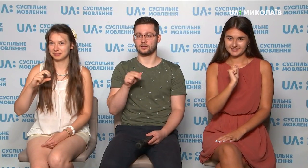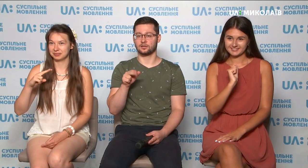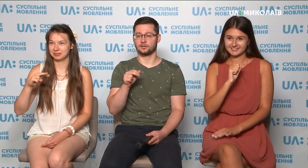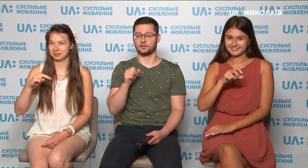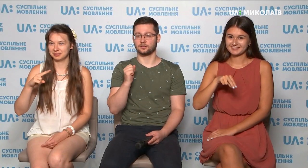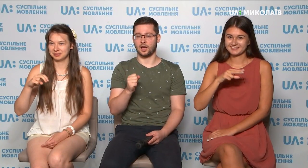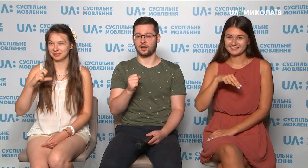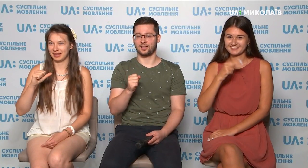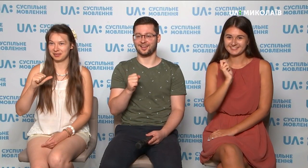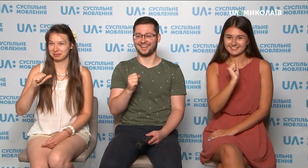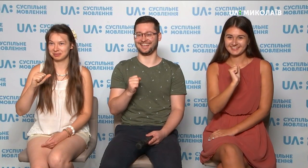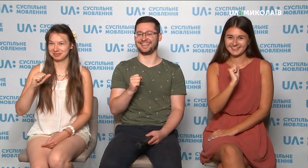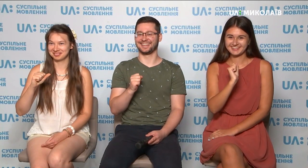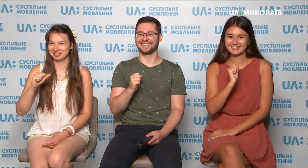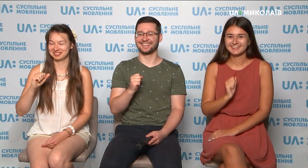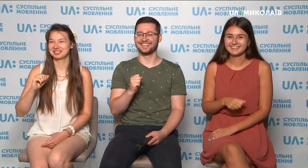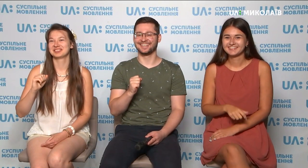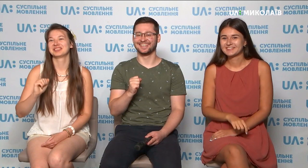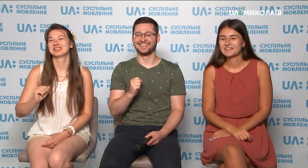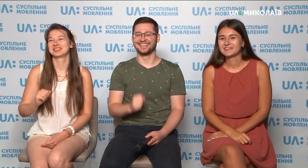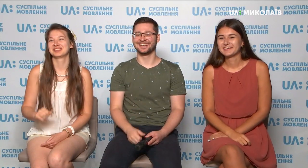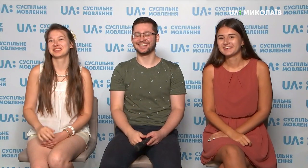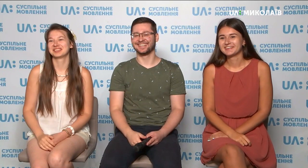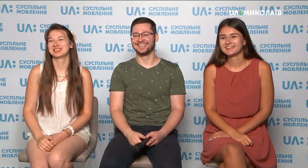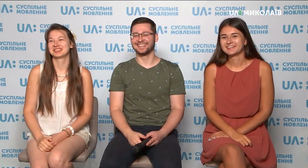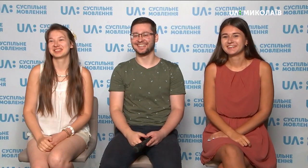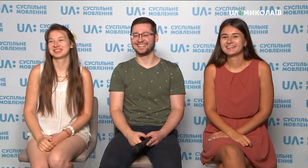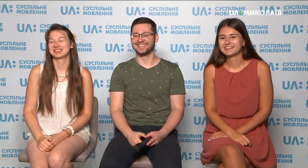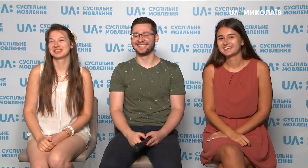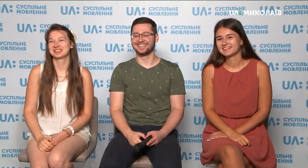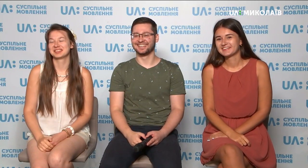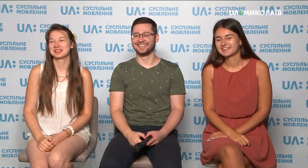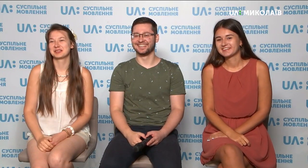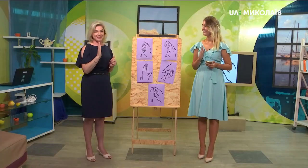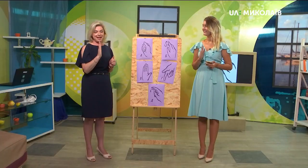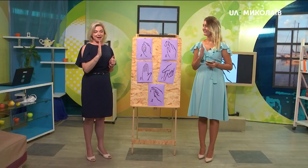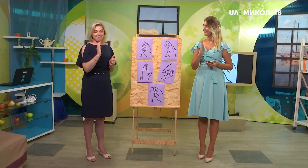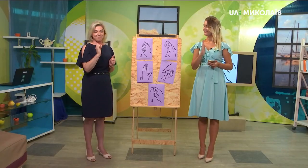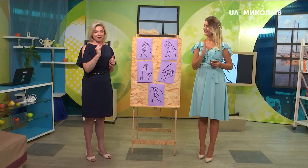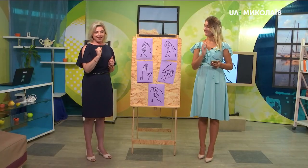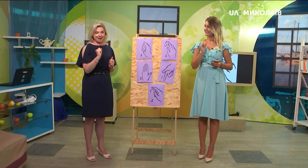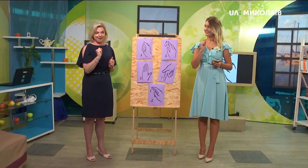«Да», і закріпимо, що ми сьогодні вже навчилися показувати. «Ва»,